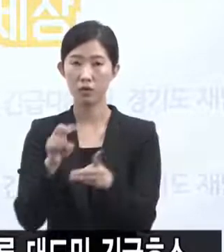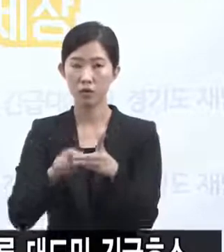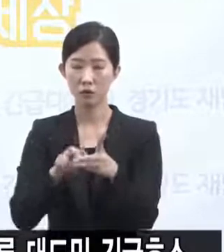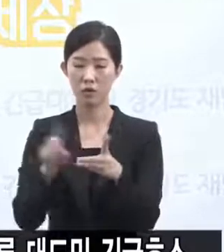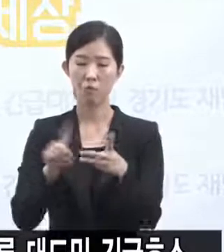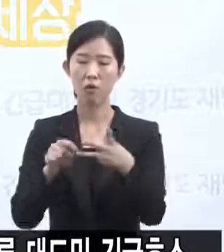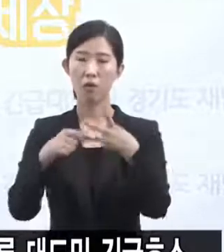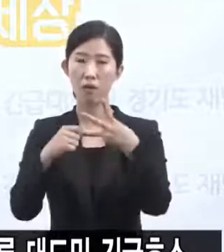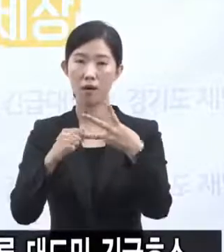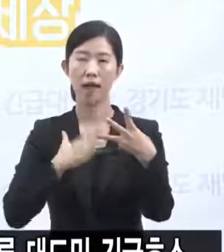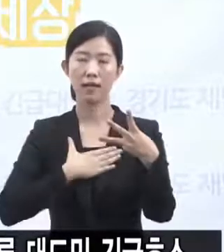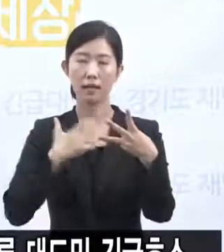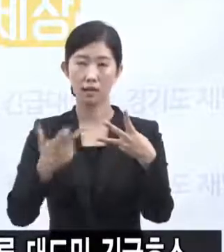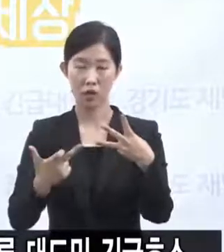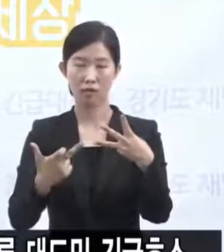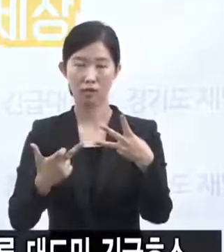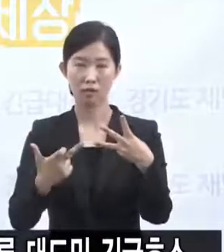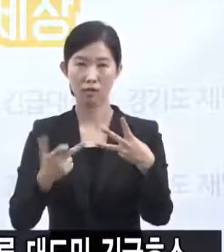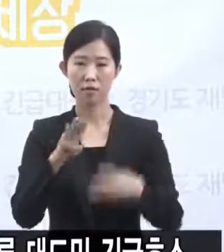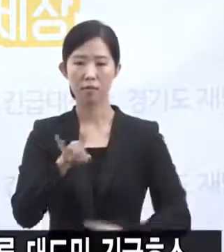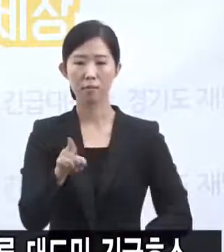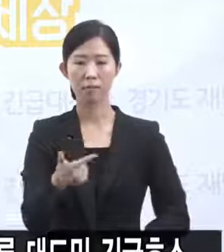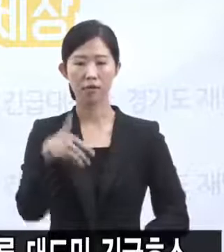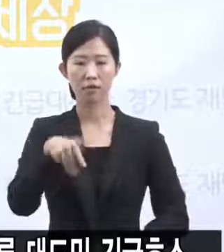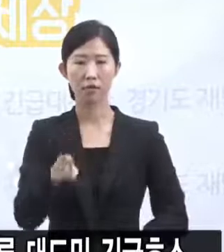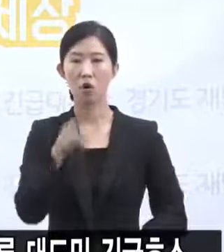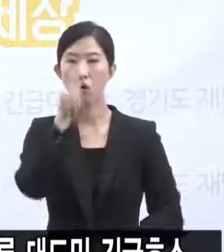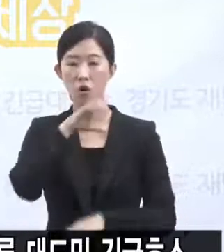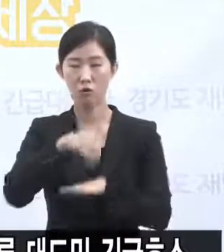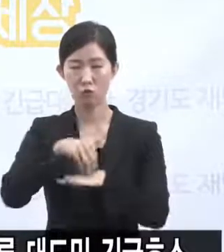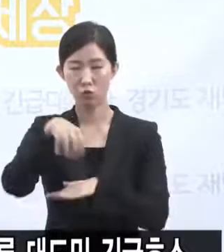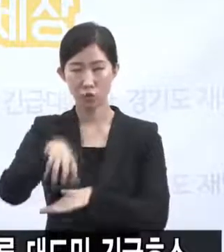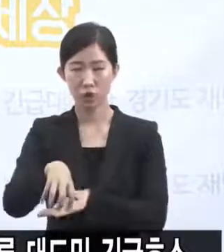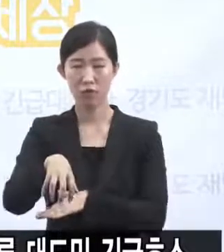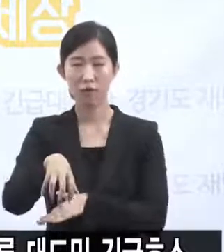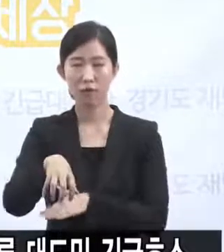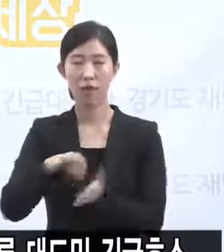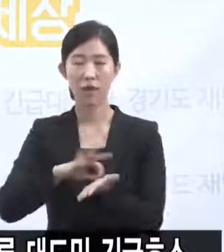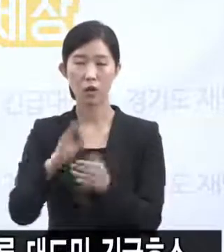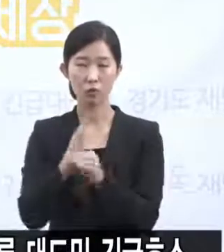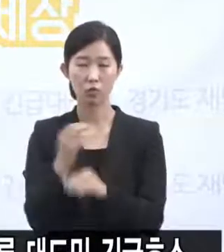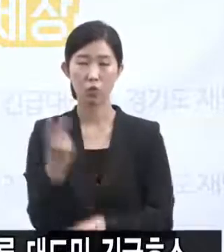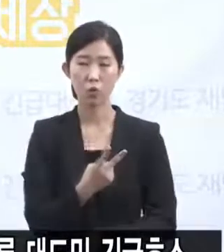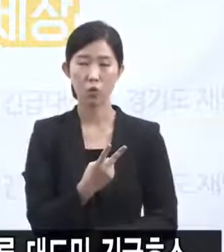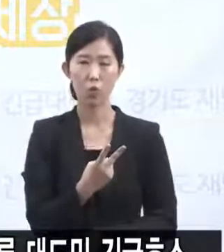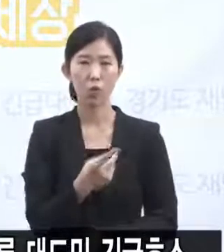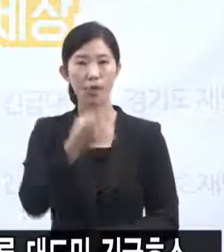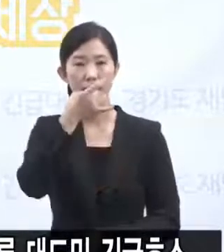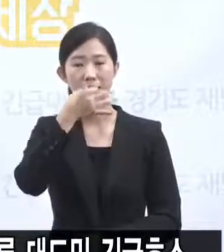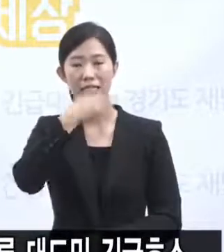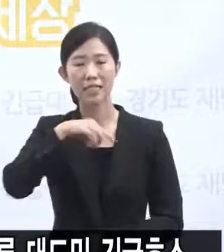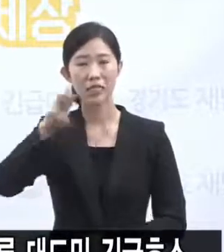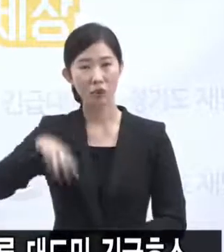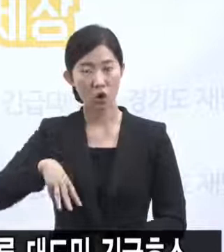있는 중소기업 벤처연수원 한 곳을 운영 중이고 지금 경기도교육청과 협의하고 있으면서 이천시에 있는 한 기관들을